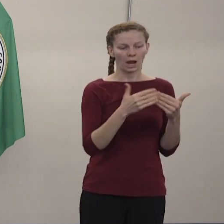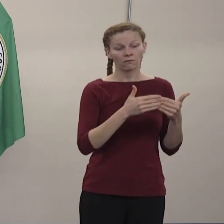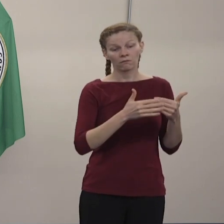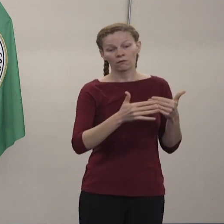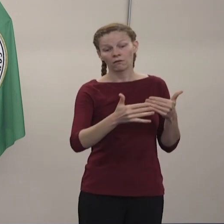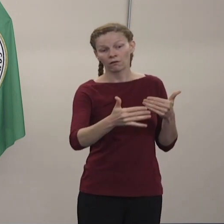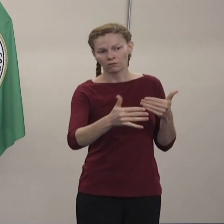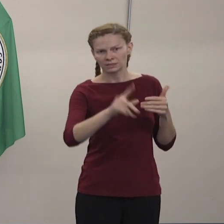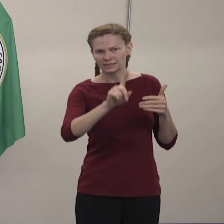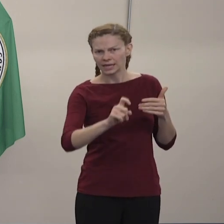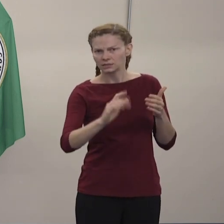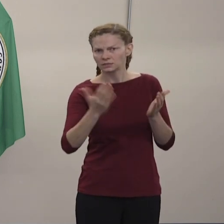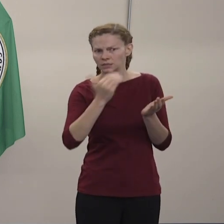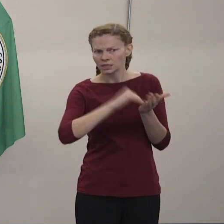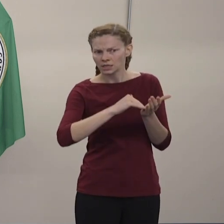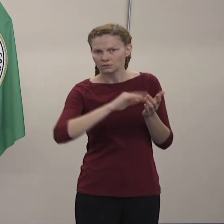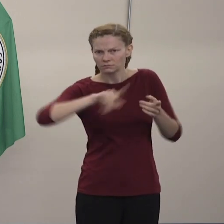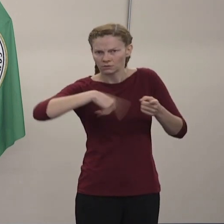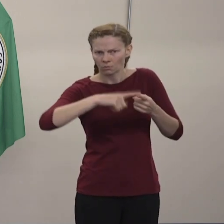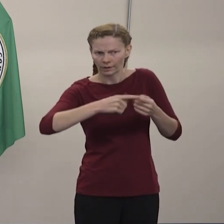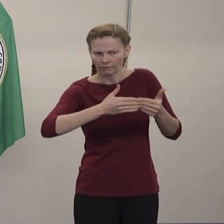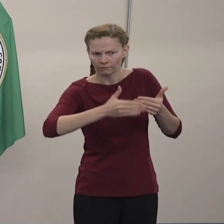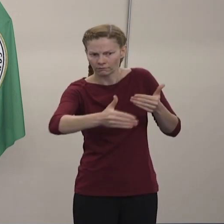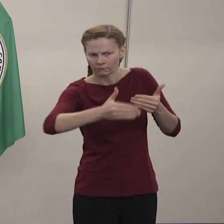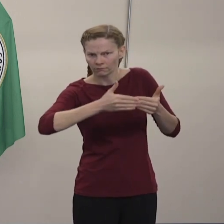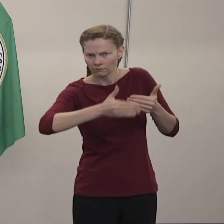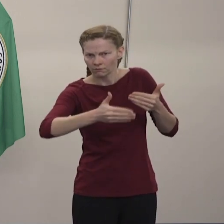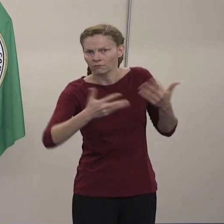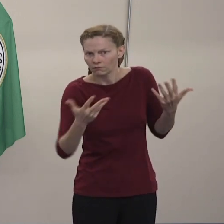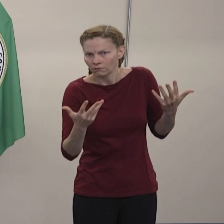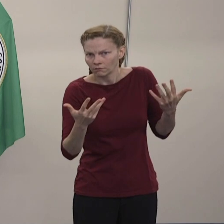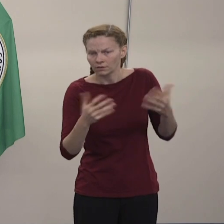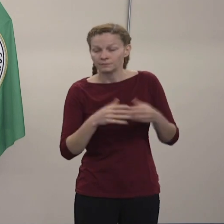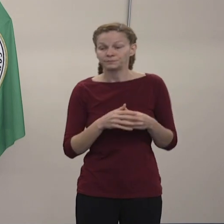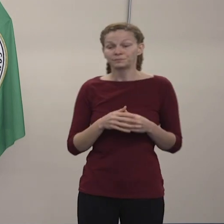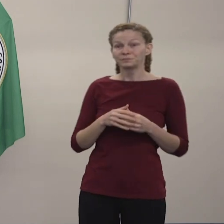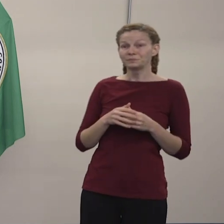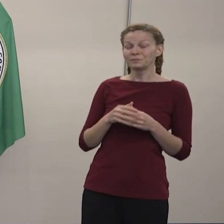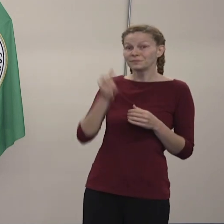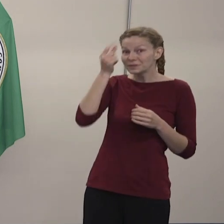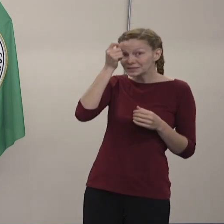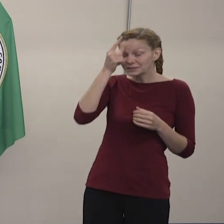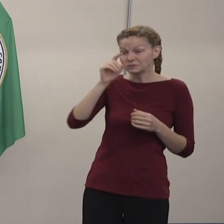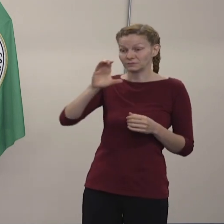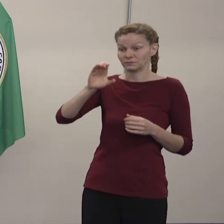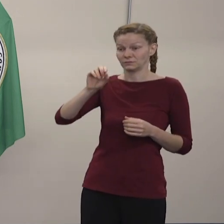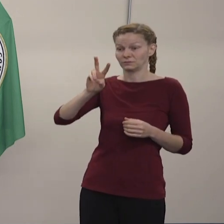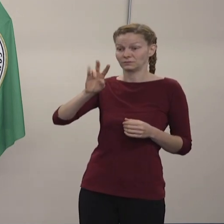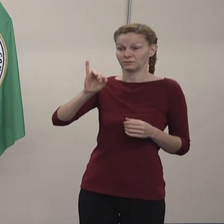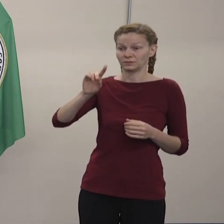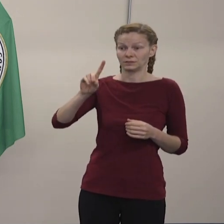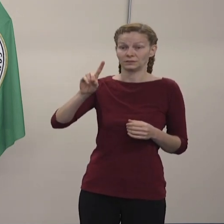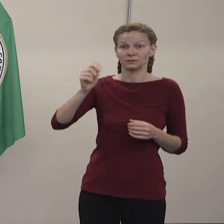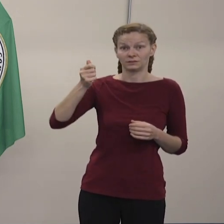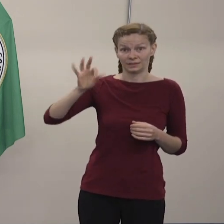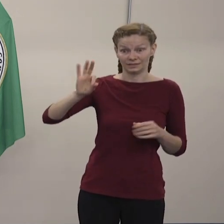que el test que se está haciendo para el COVID-19